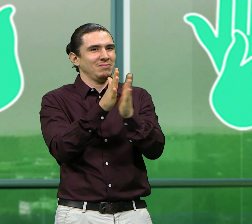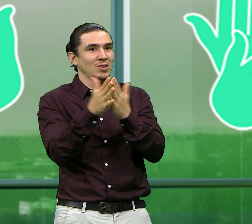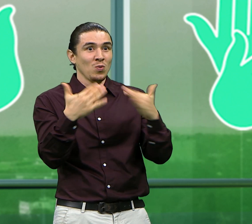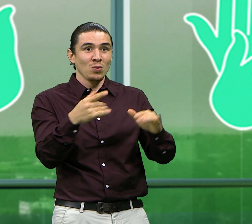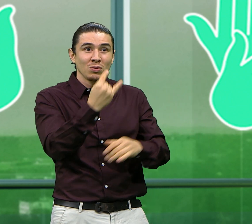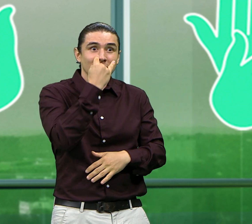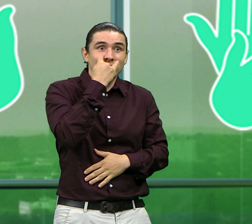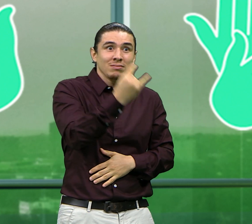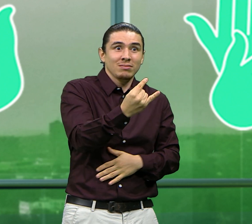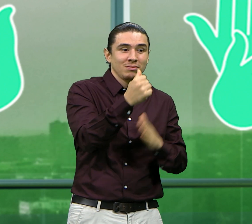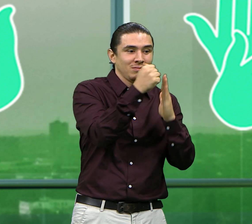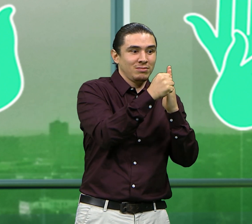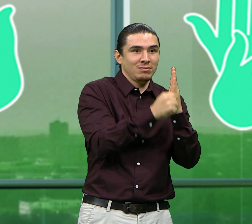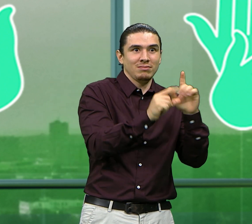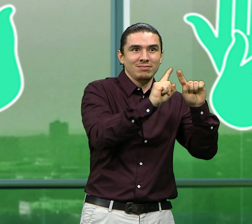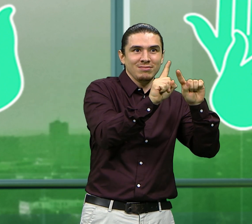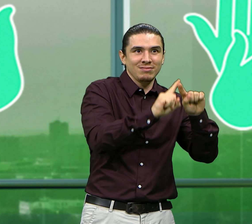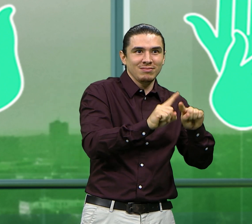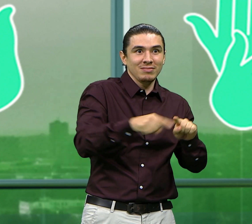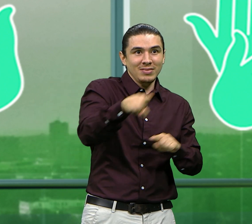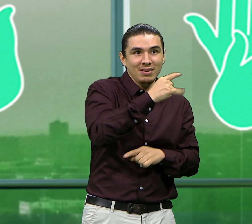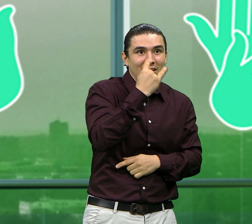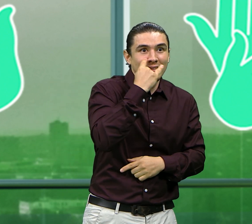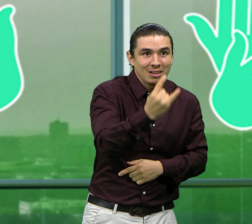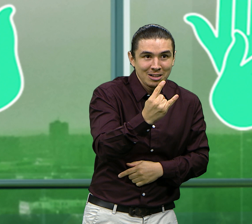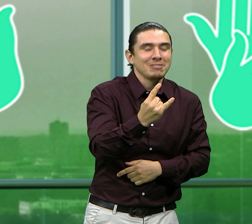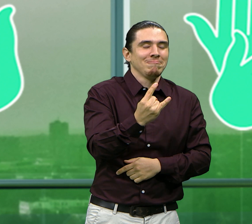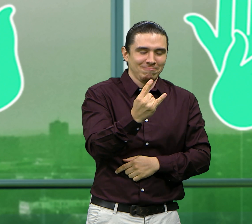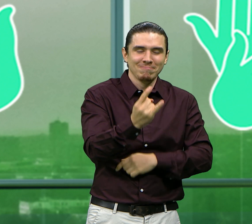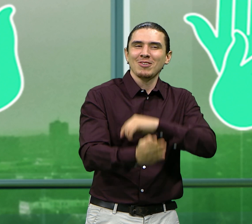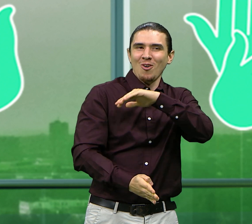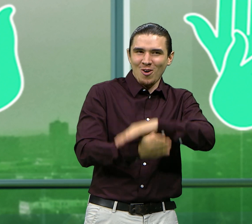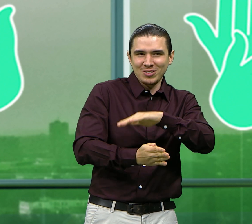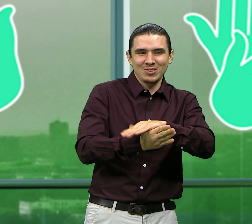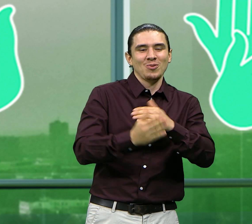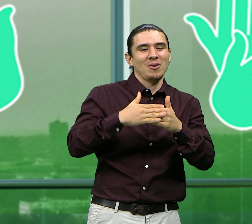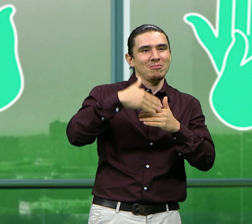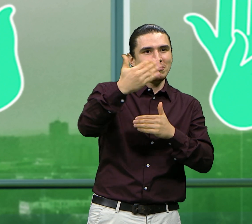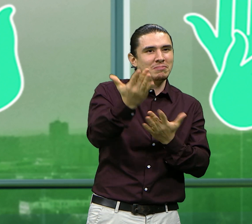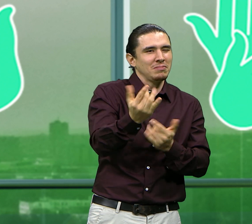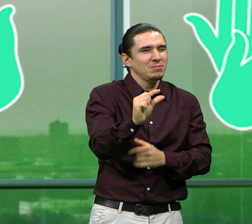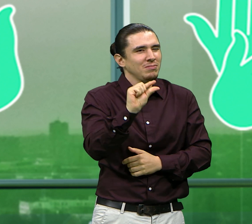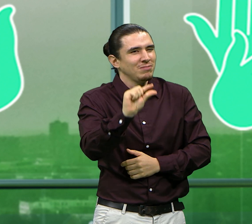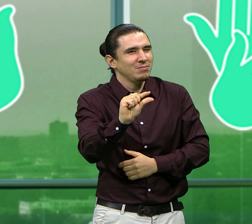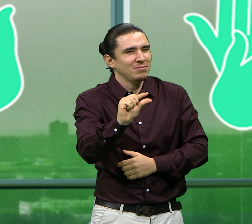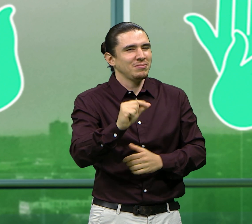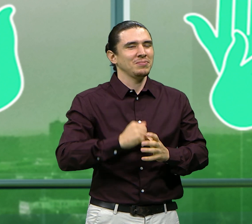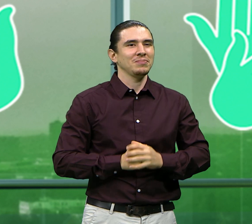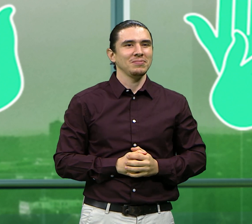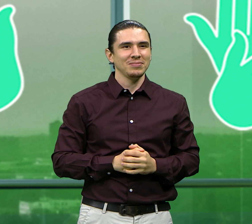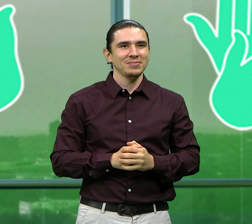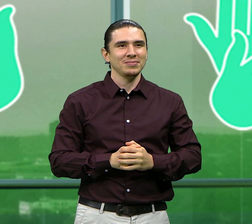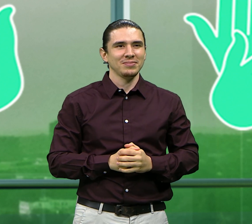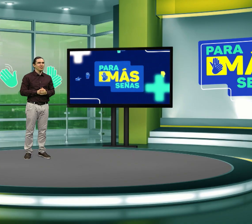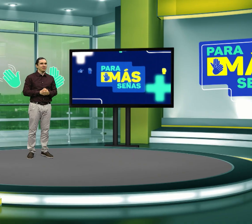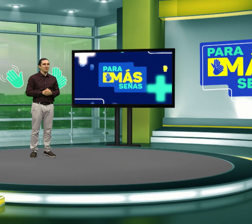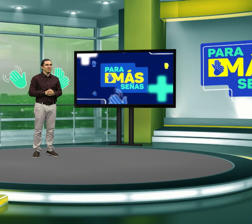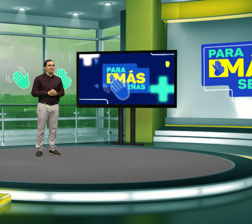Esperamos que este programa sea de gran interés para ustedes. Y continuamos después de esta breve pausa. En instantes volvemos.